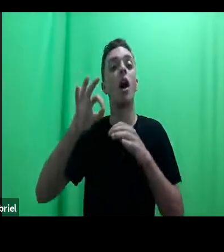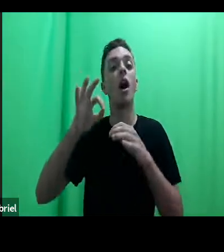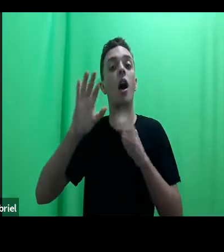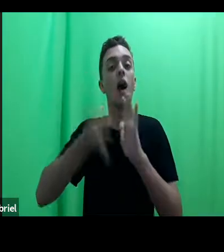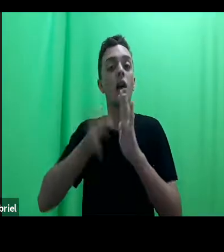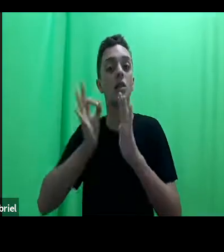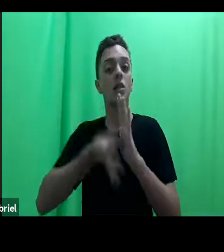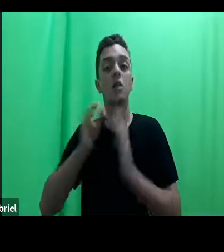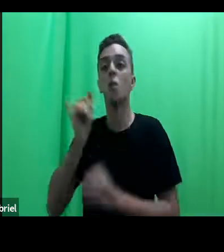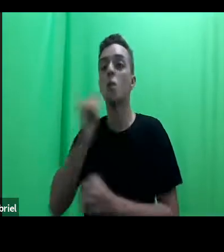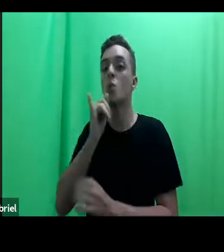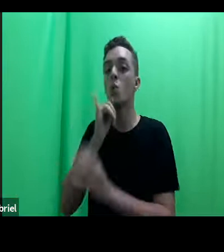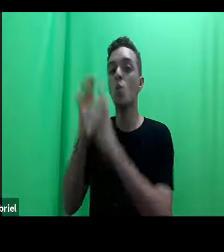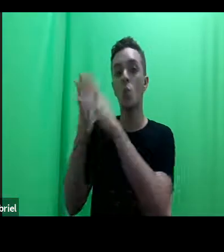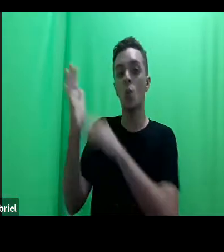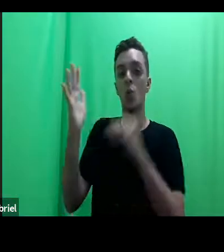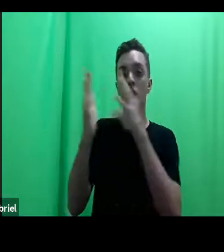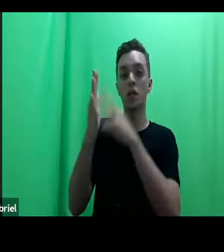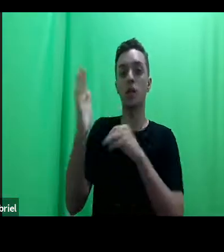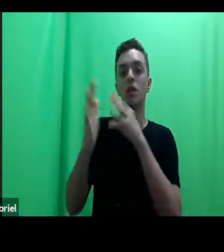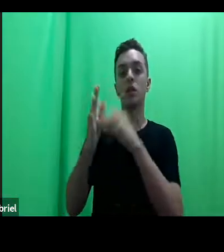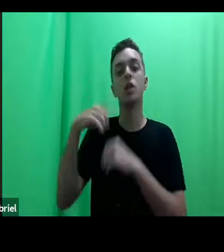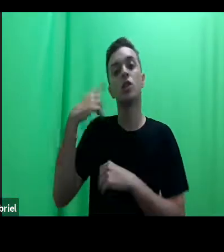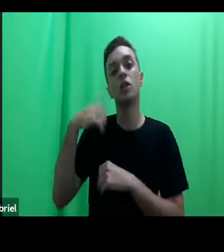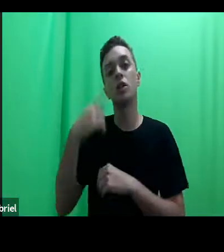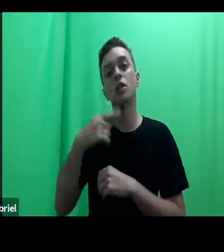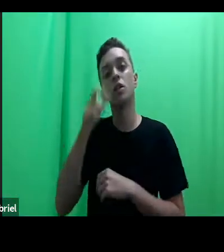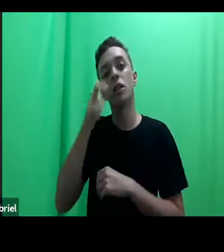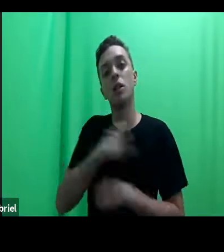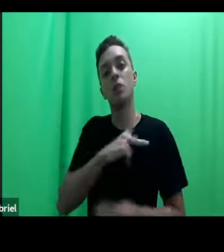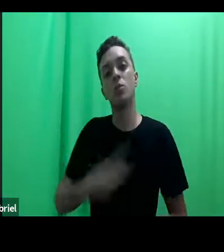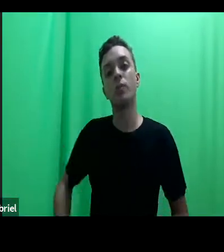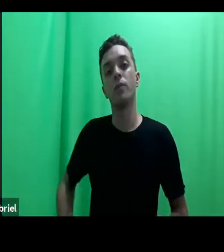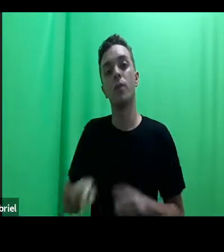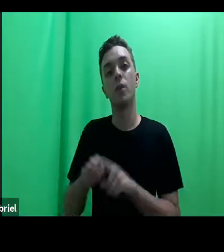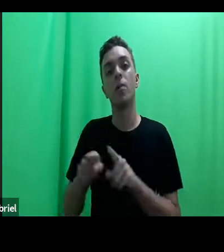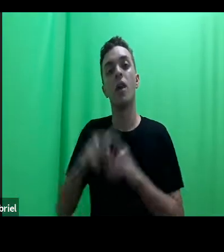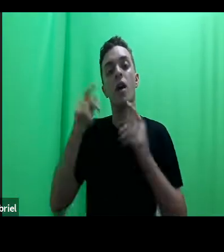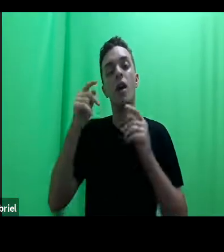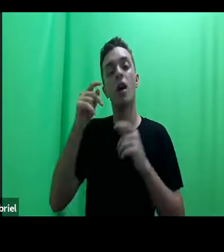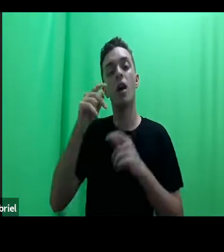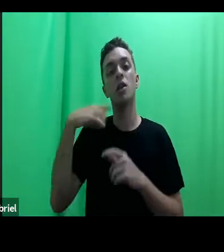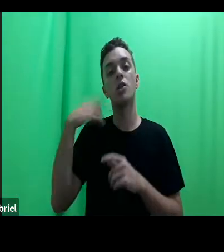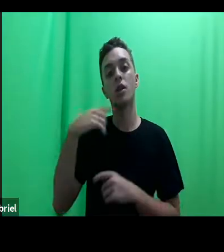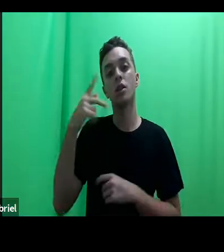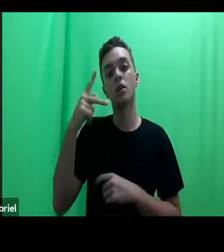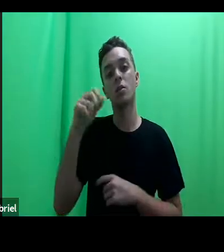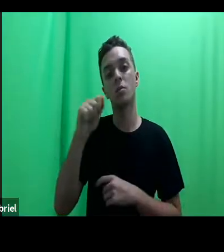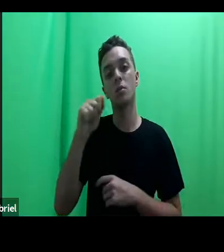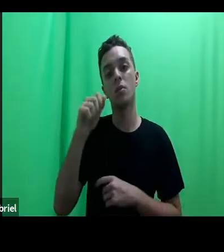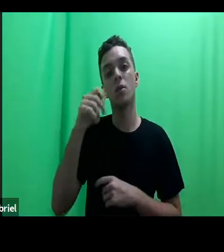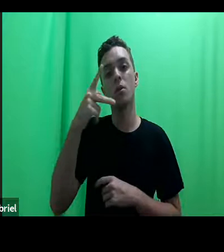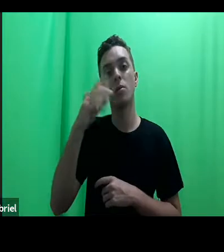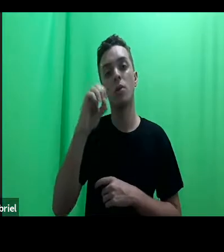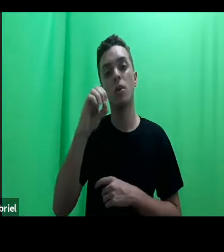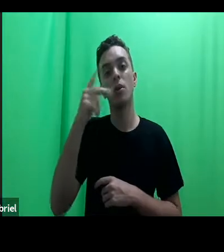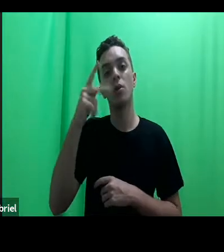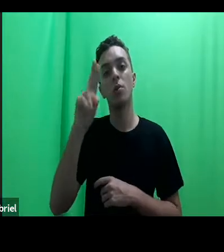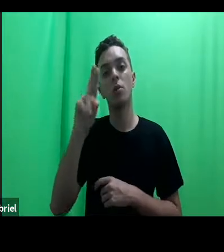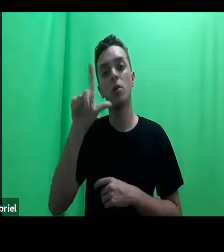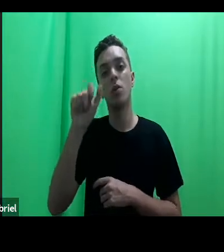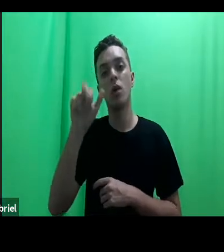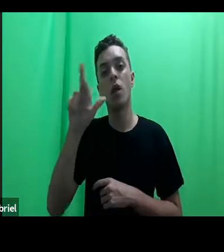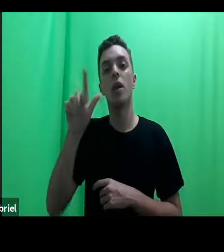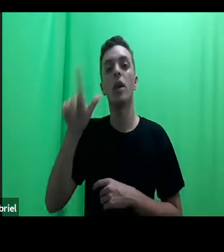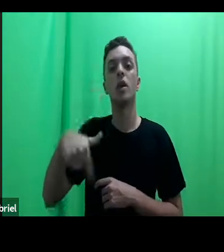de advocacia de interesse público, advocacia popular, que eu considero ser exemplar e talvez